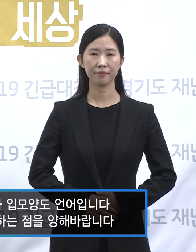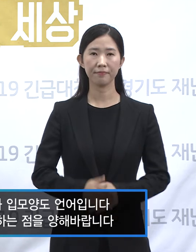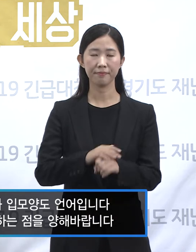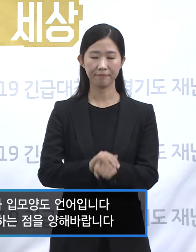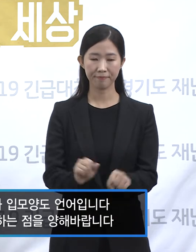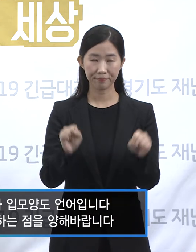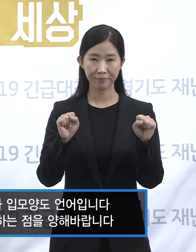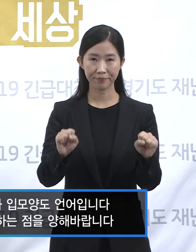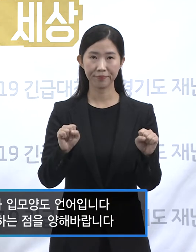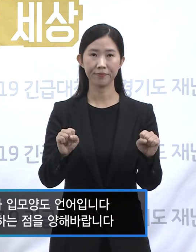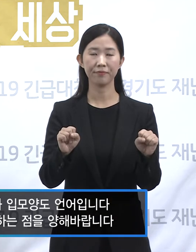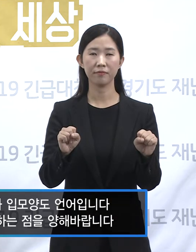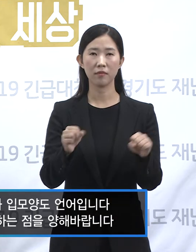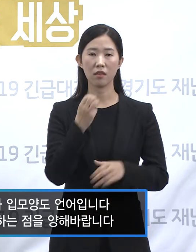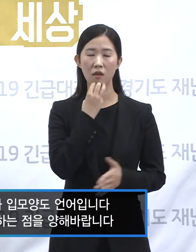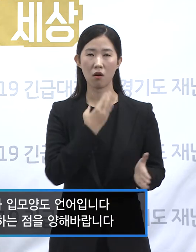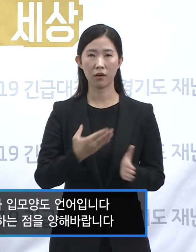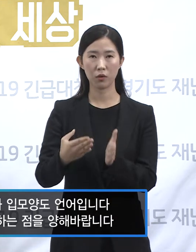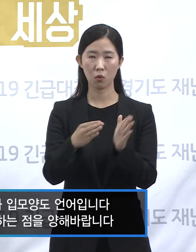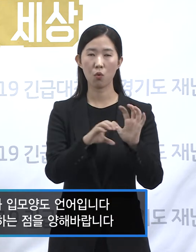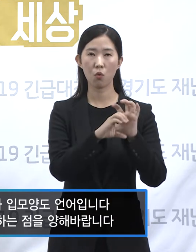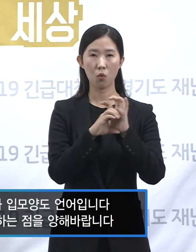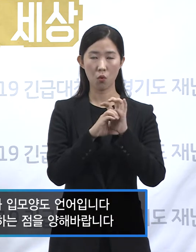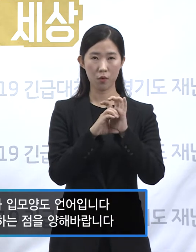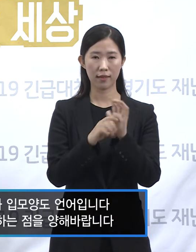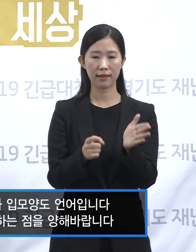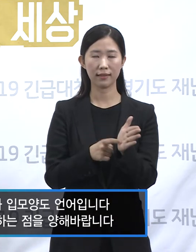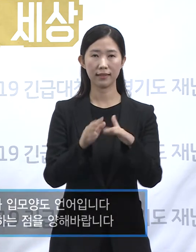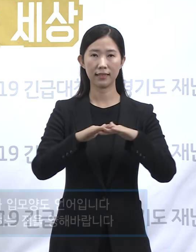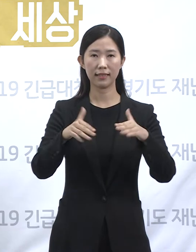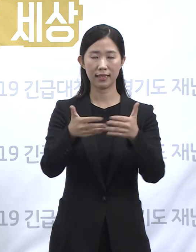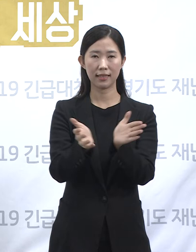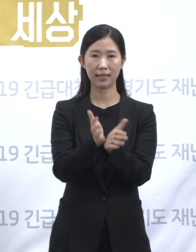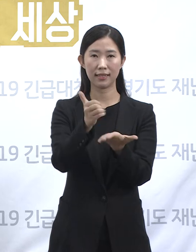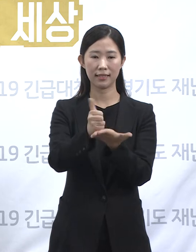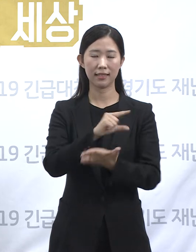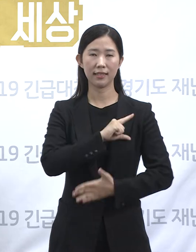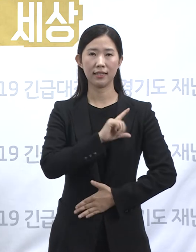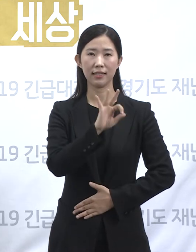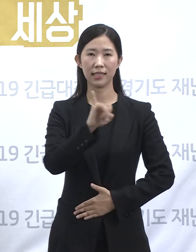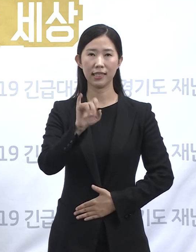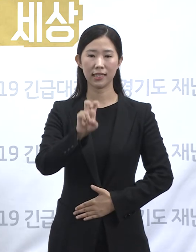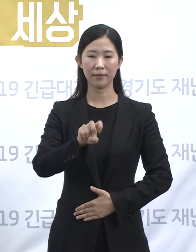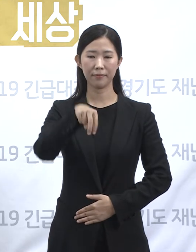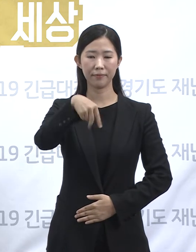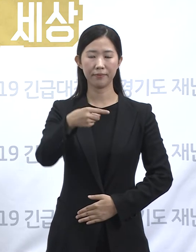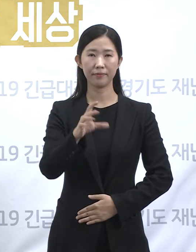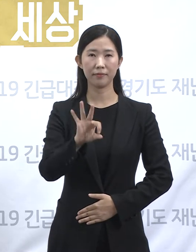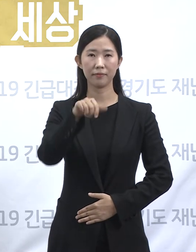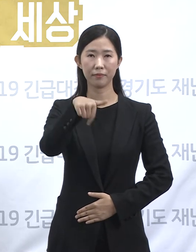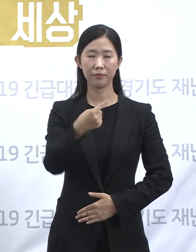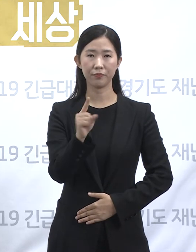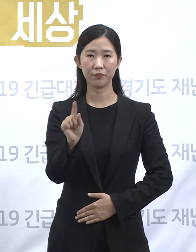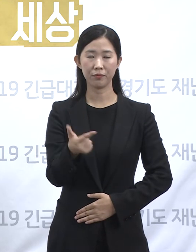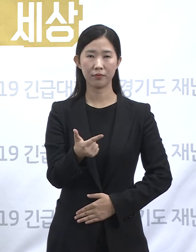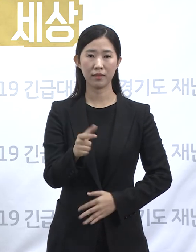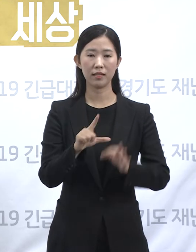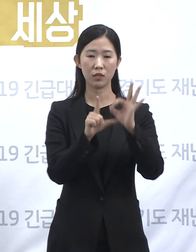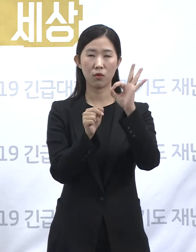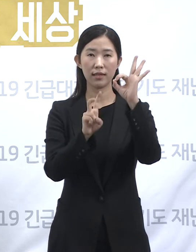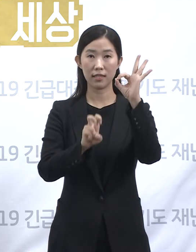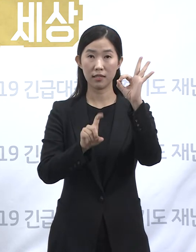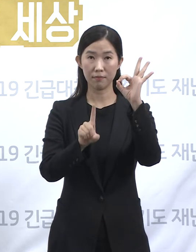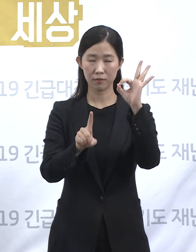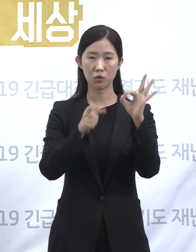안녕하십니까. 경기도19 코로나19 긴급대책단의 임순관입니다. 10월 21일 수요일